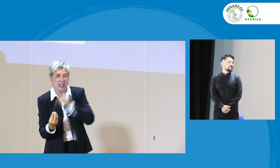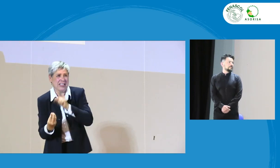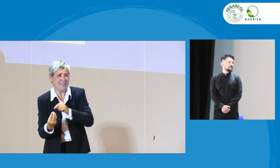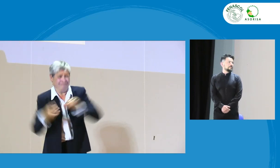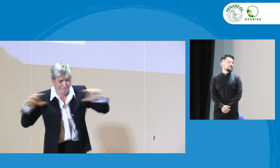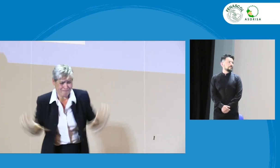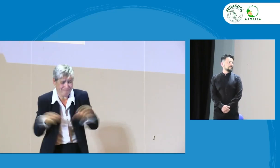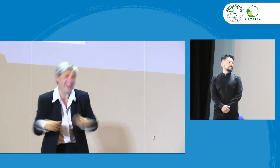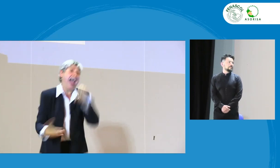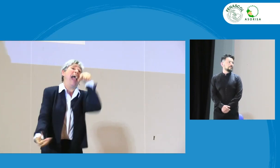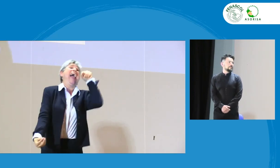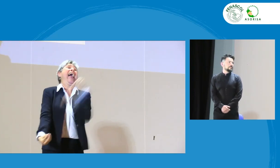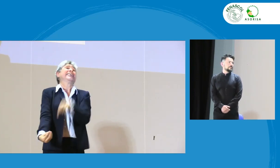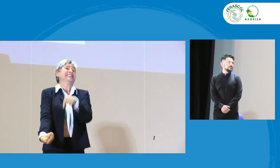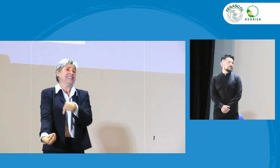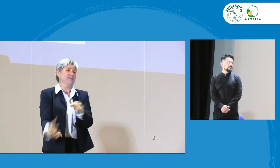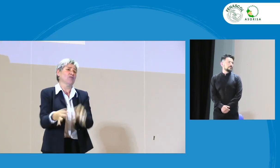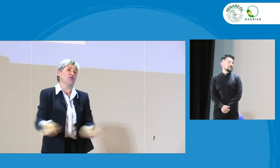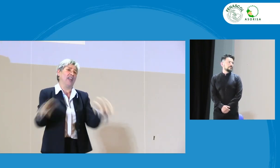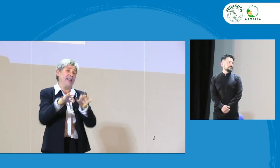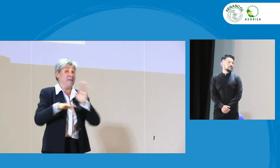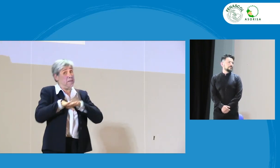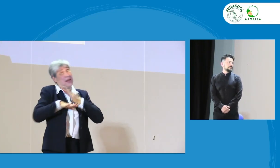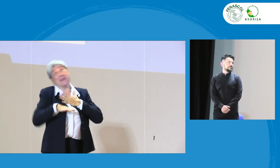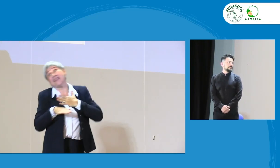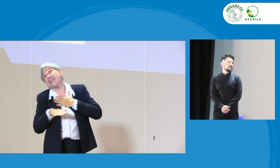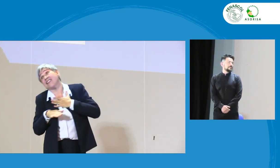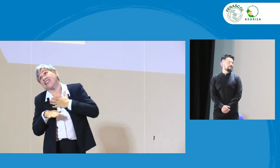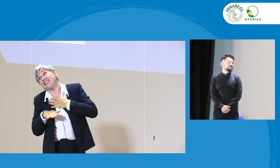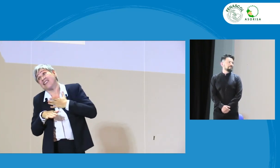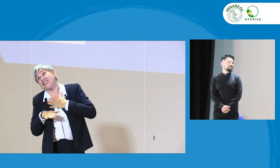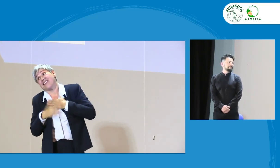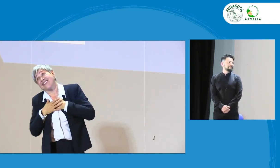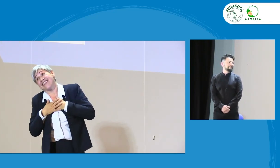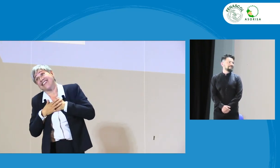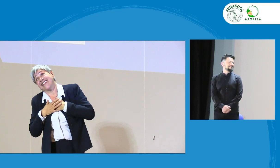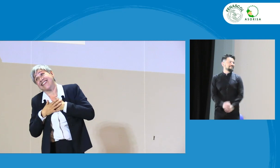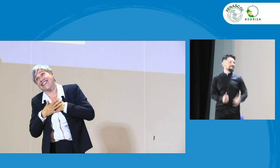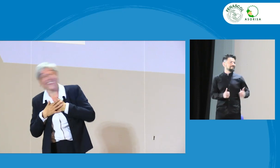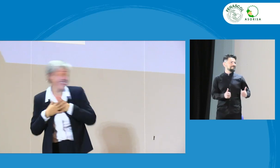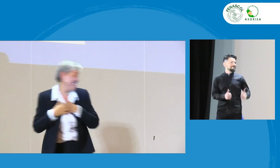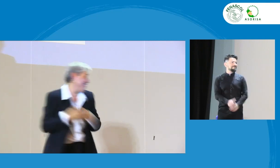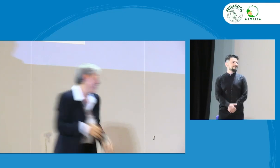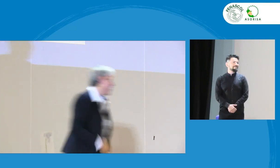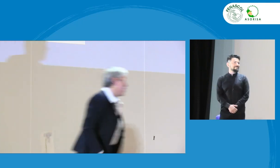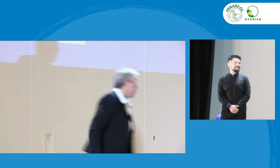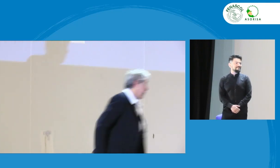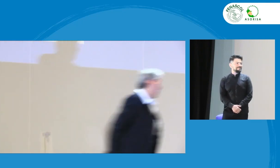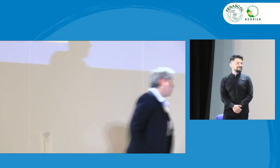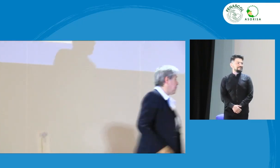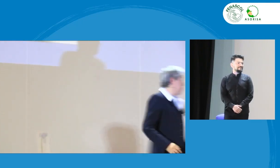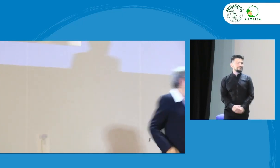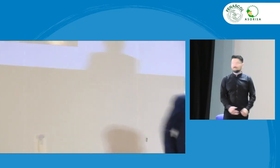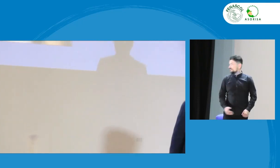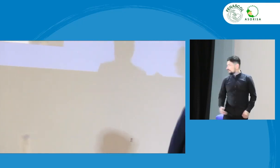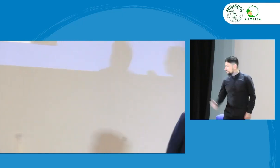importante es la ejecución, hacerlas. Esa es mi postura. Creo que es lo más importante. ¿Puedo agregar algo a lo que dice Tenemos tiempo.